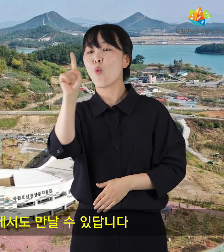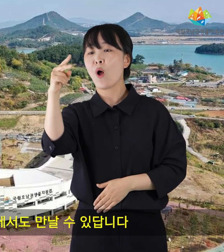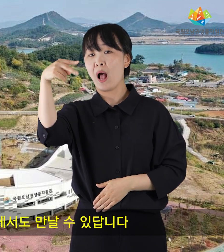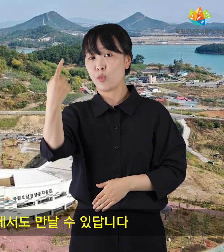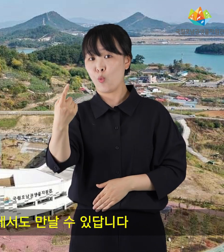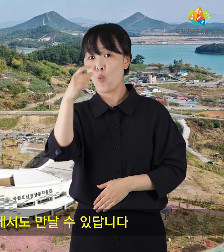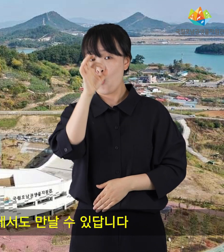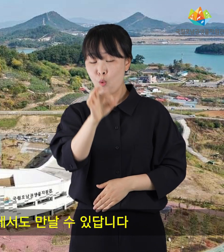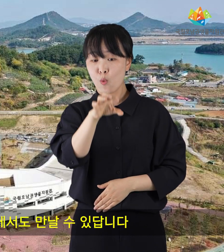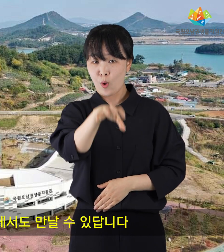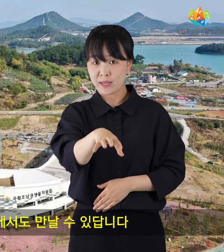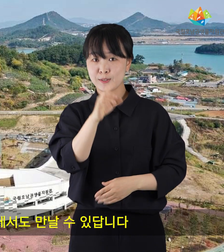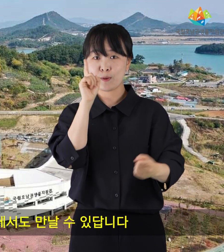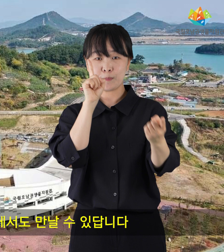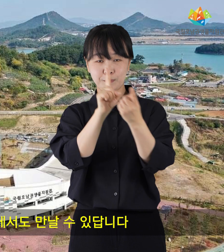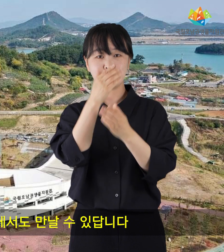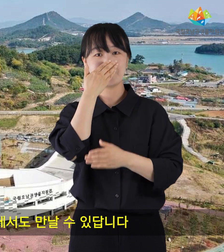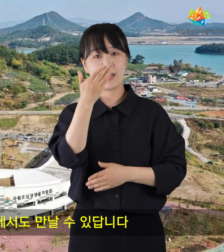만날 수 있답니다.